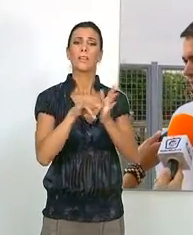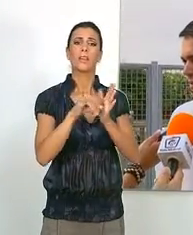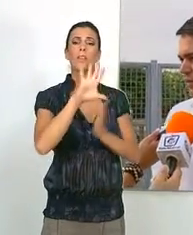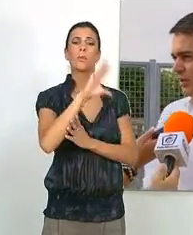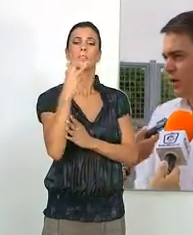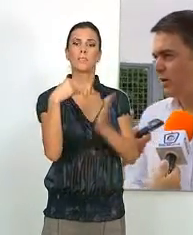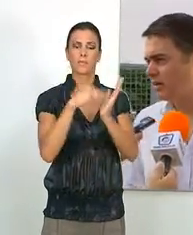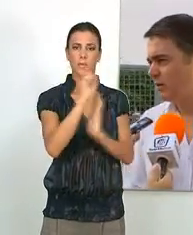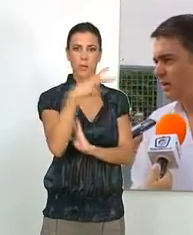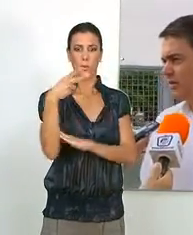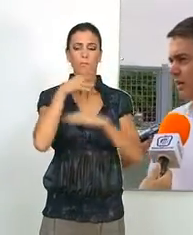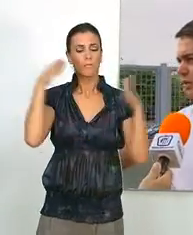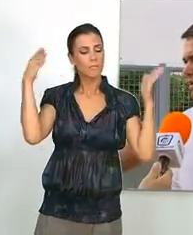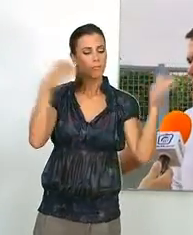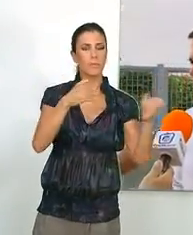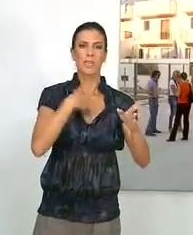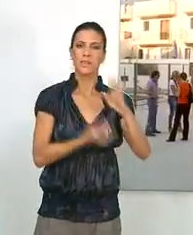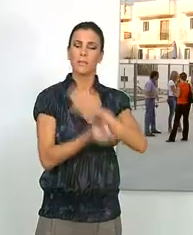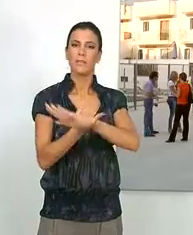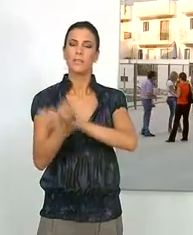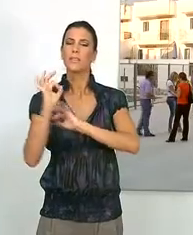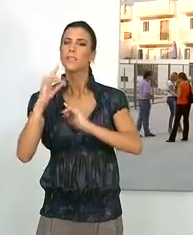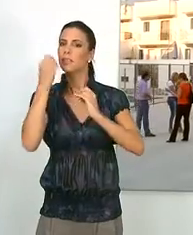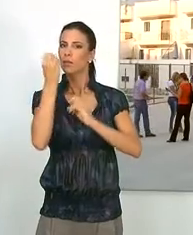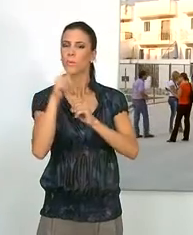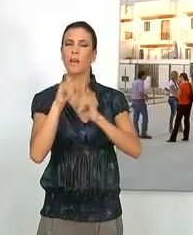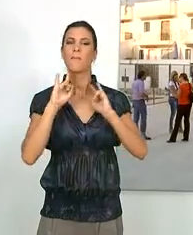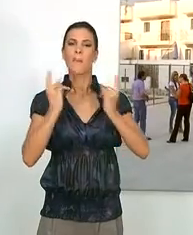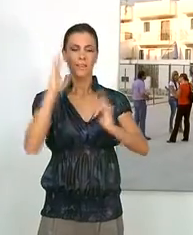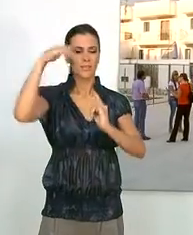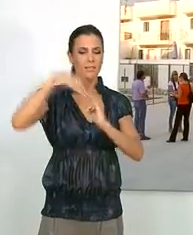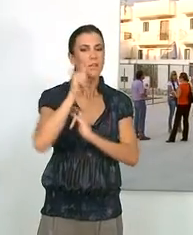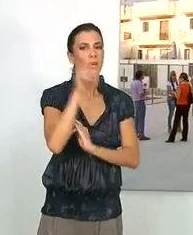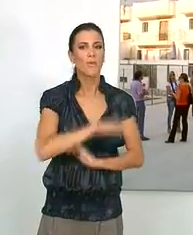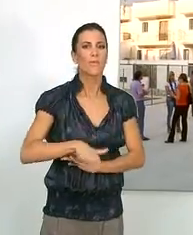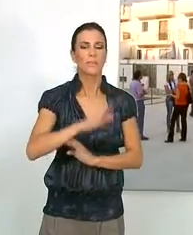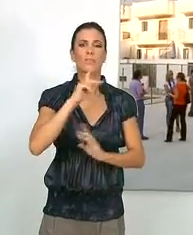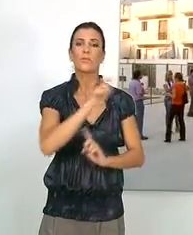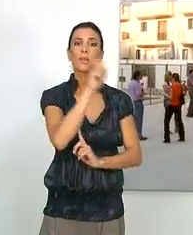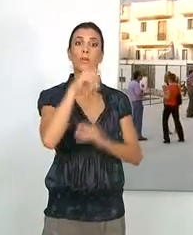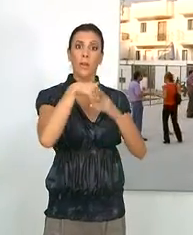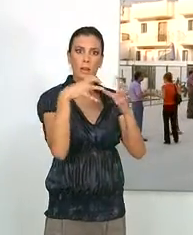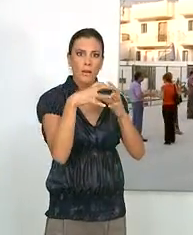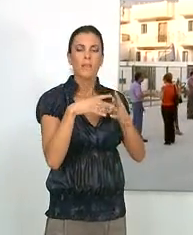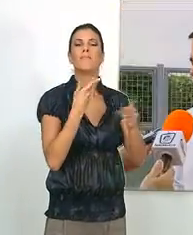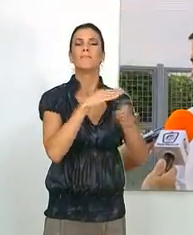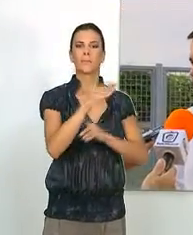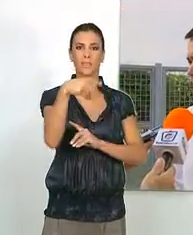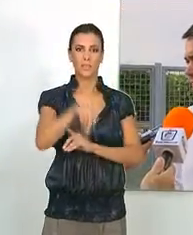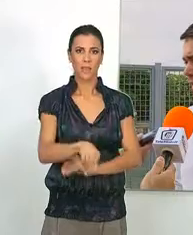53.000 euros destinados a la creación de un parque infantil entregado por la Fundación Caja Granada, una pista